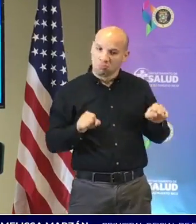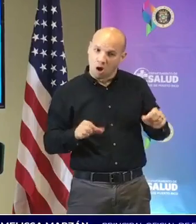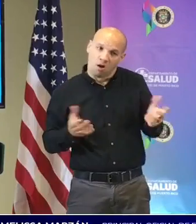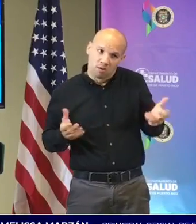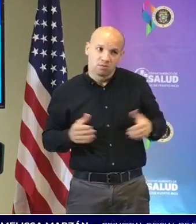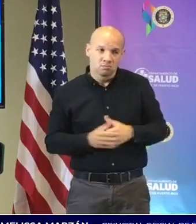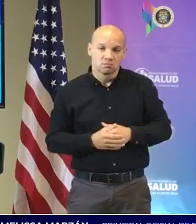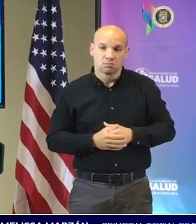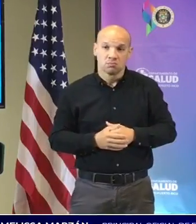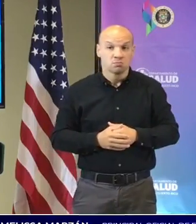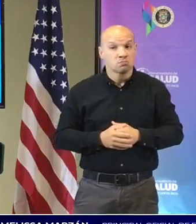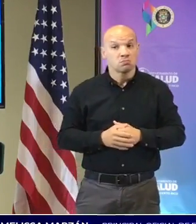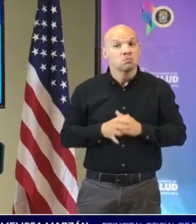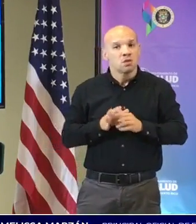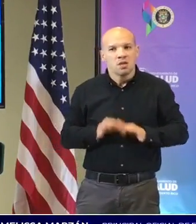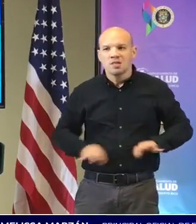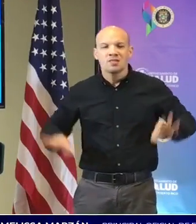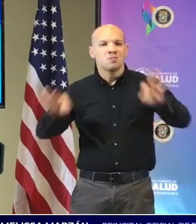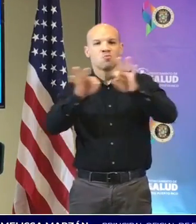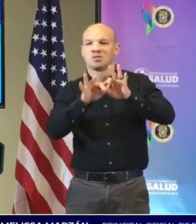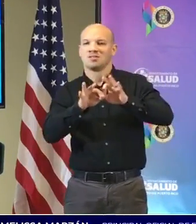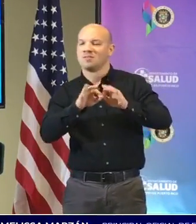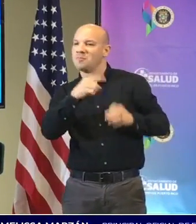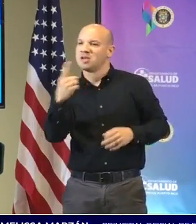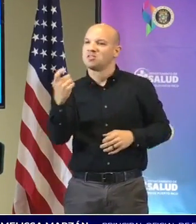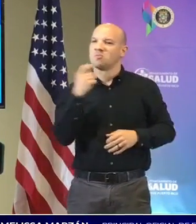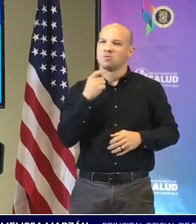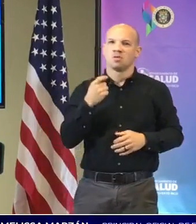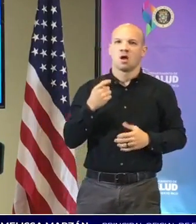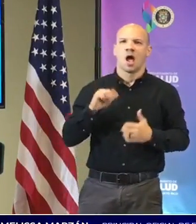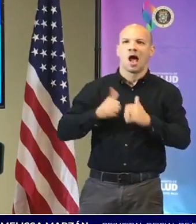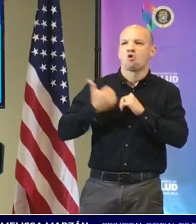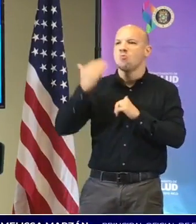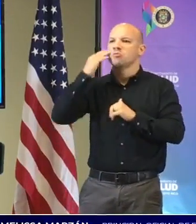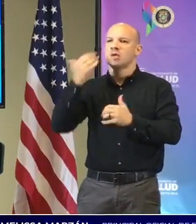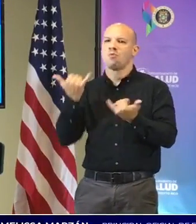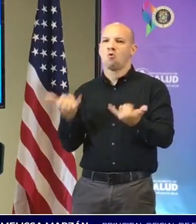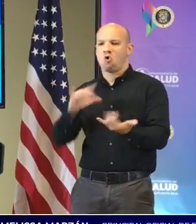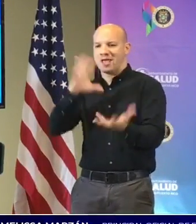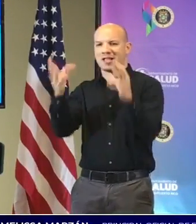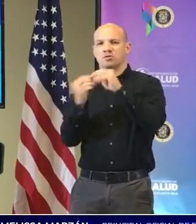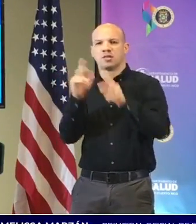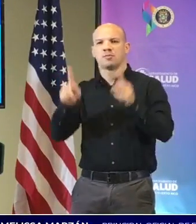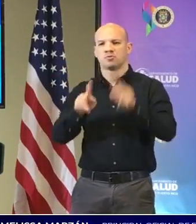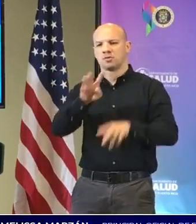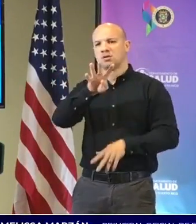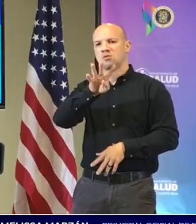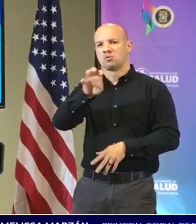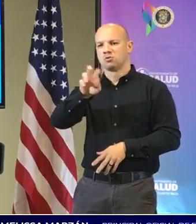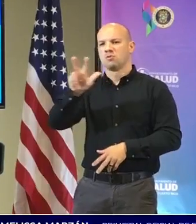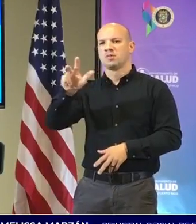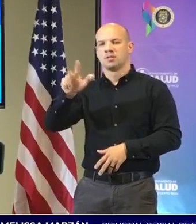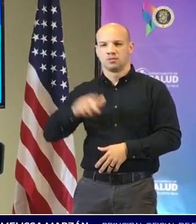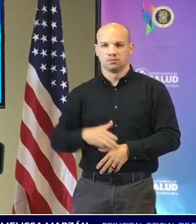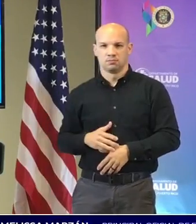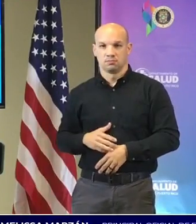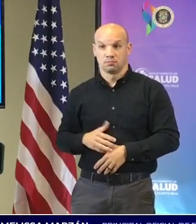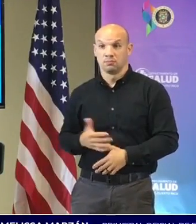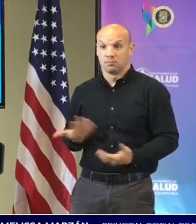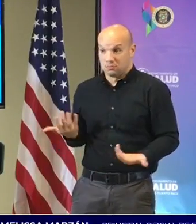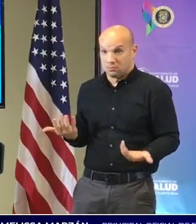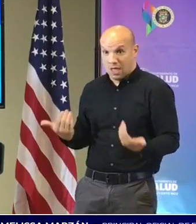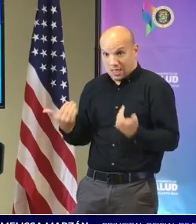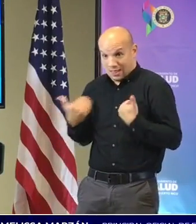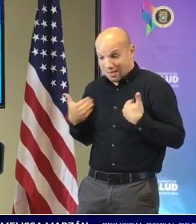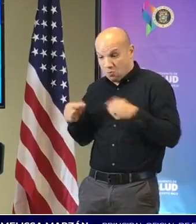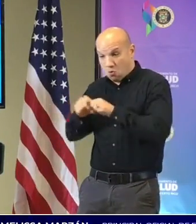esto es importante porque nos preguntan como sabemos por ejemplo hoy que tenemos 423 nosotros tenemos un sistema de investigación que una